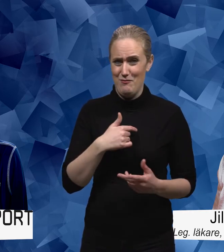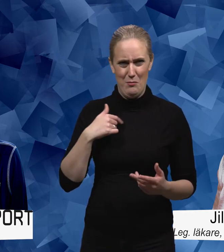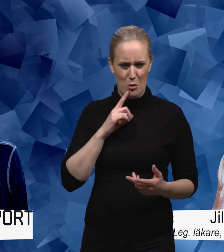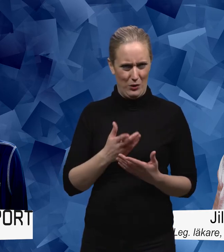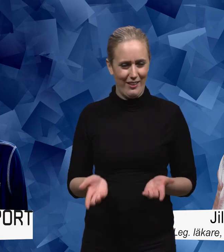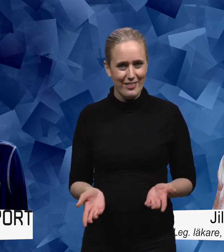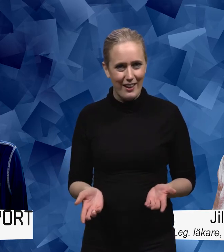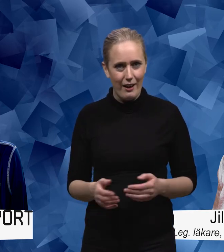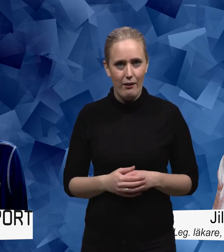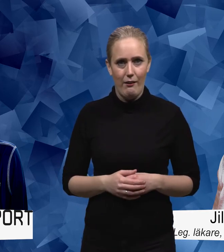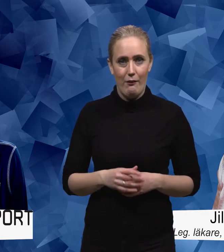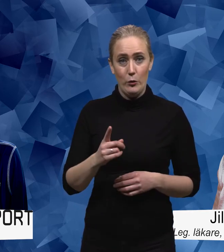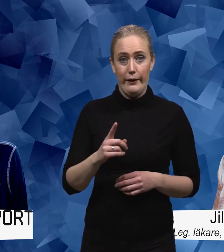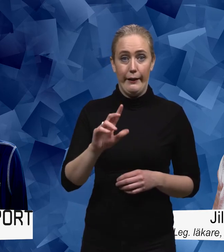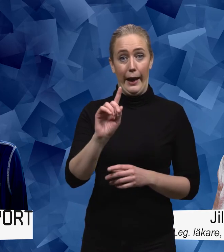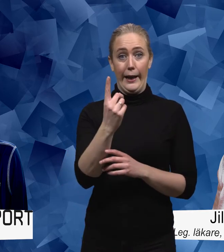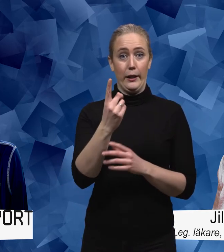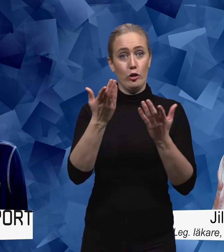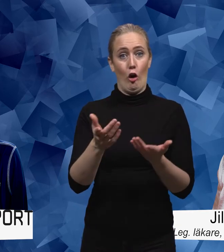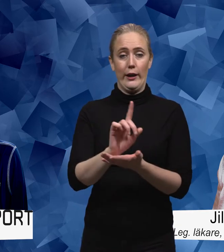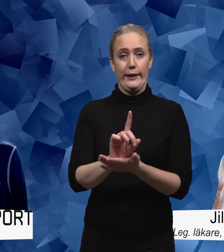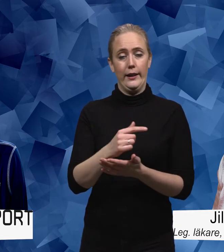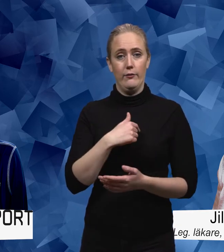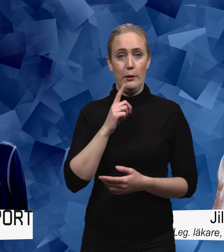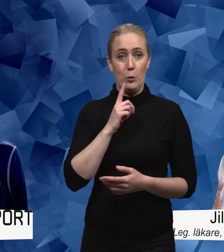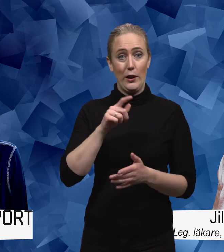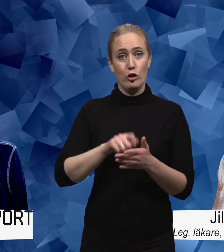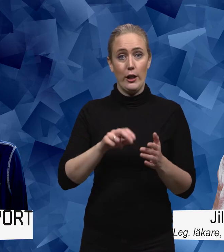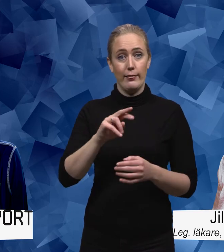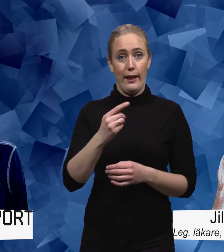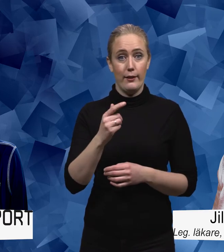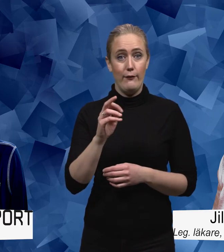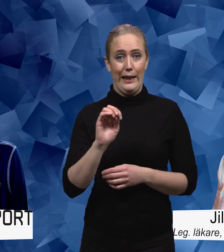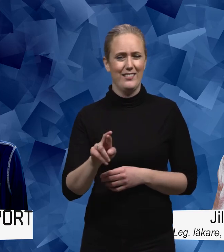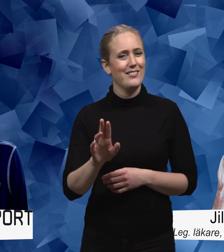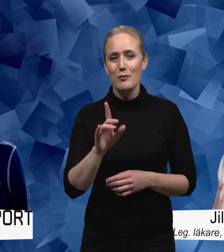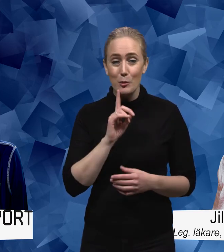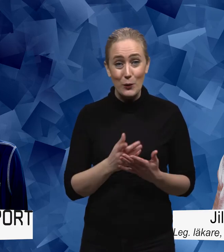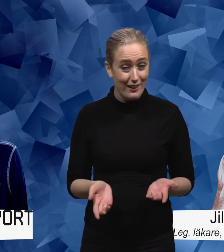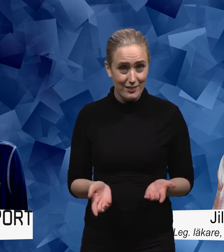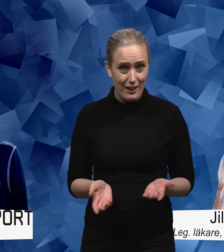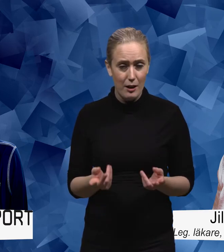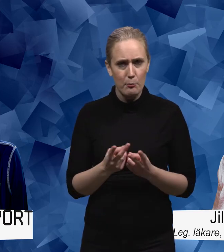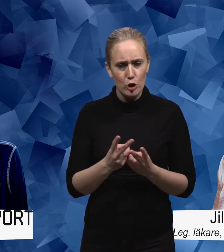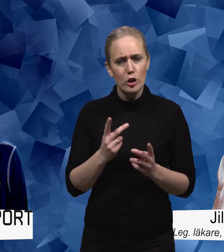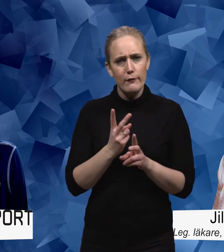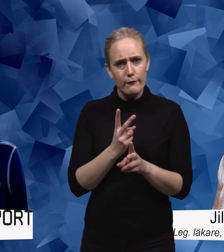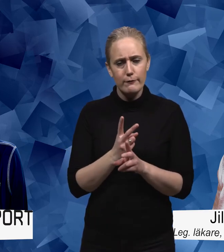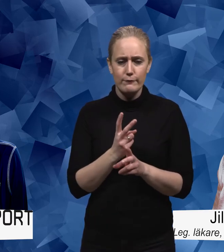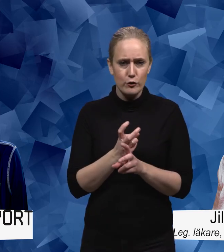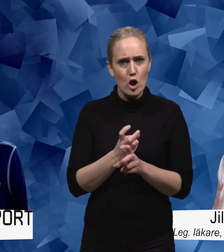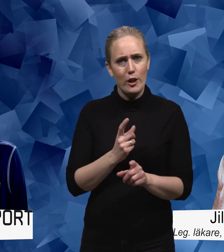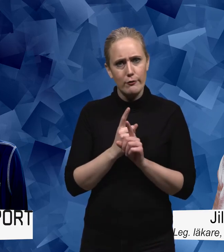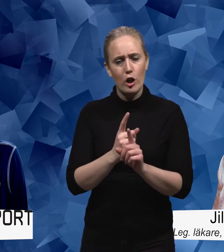och att vi inte slår på Netflix klockan ett på dagen för det skulle vi inte ha gjort någon annan gång heller. att mitt allra